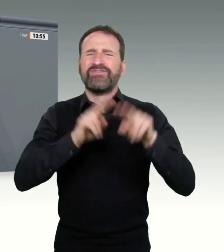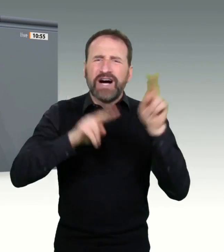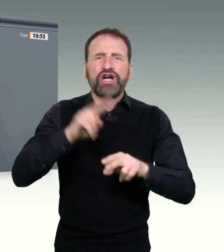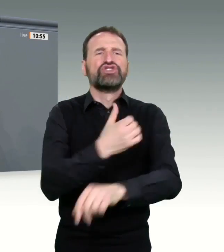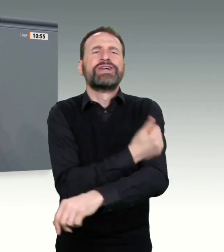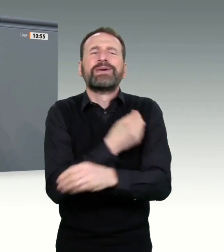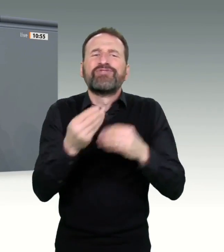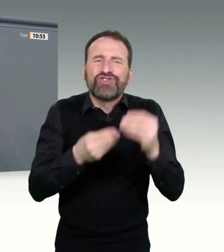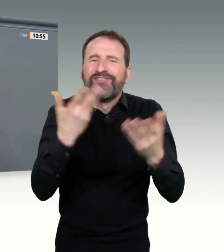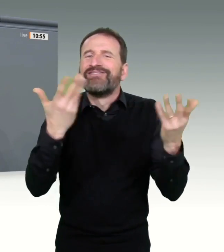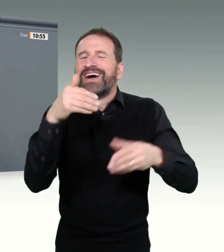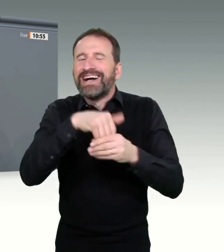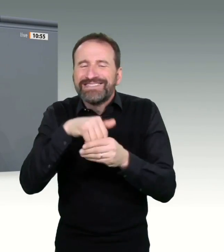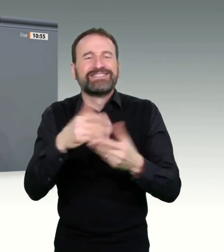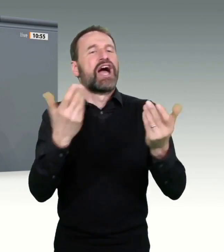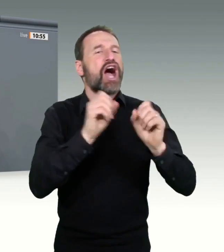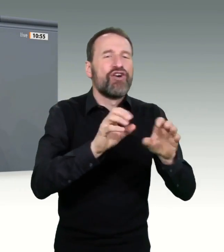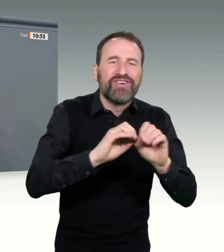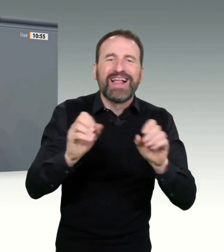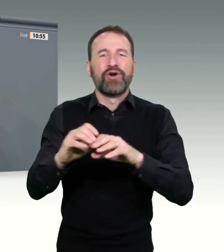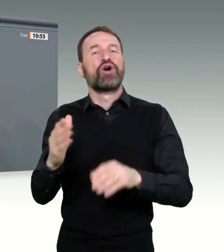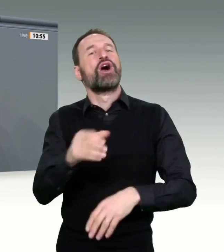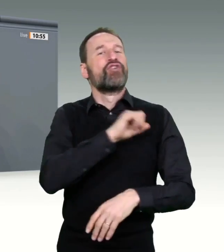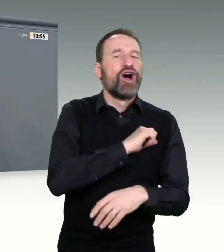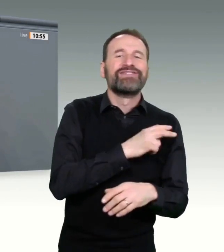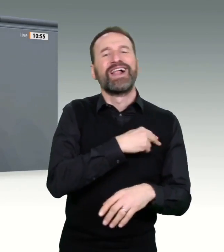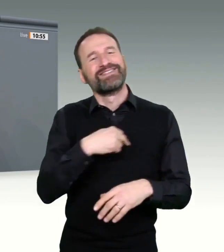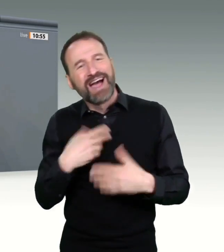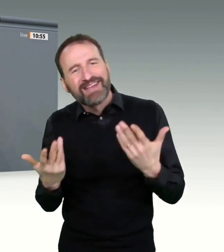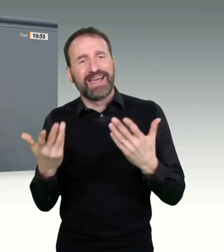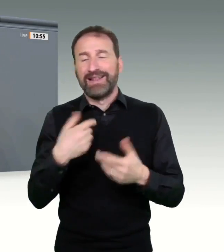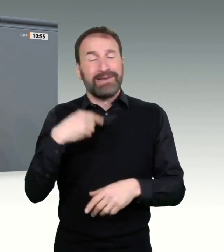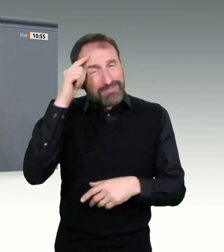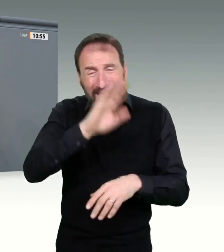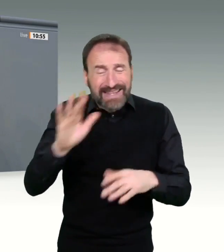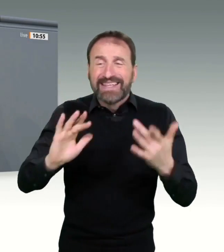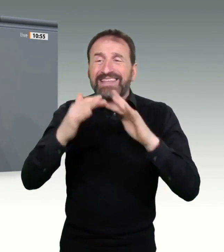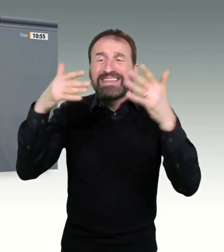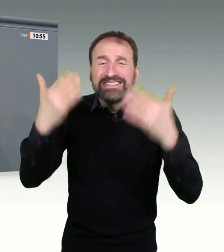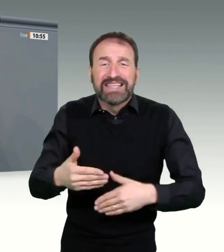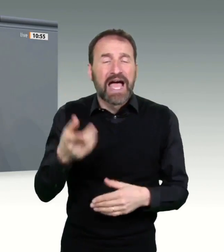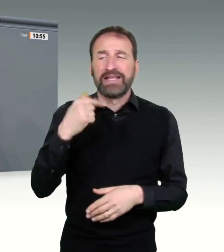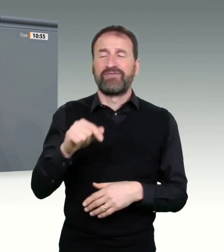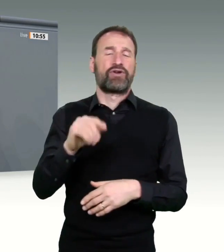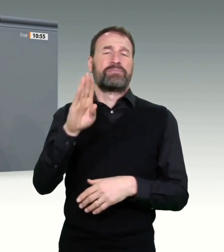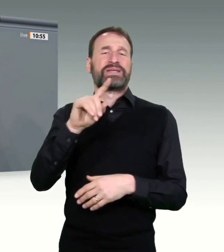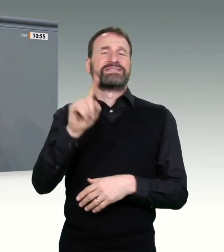Das sind die Informationen, die den Menschen im Moment fehlen. Das ist dieses Desaster dieser Regierung von Beginn an, dass sie das Verständnis für die